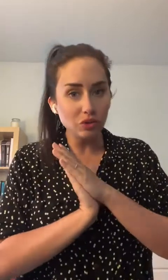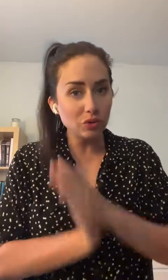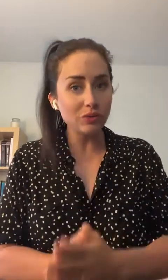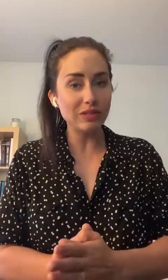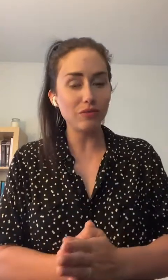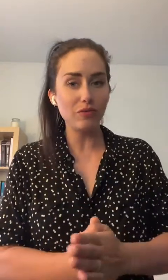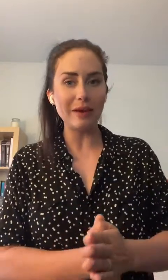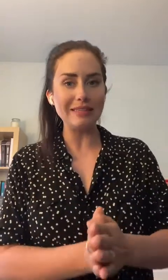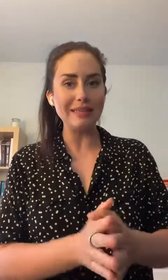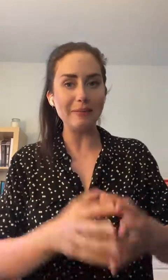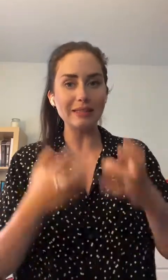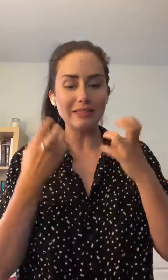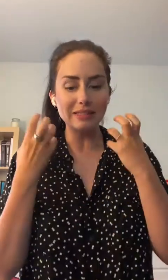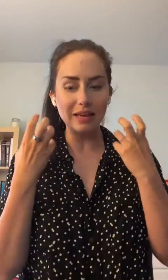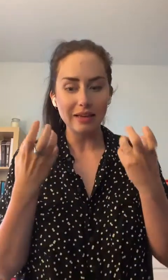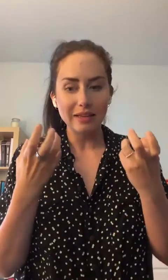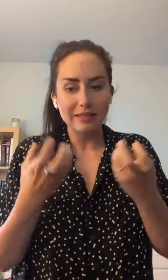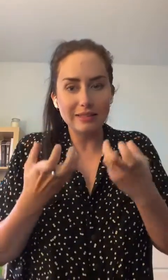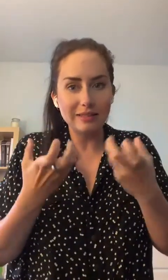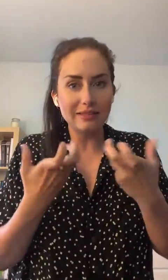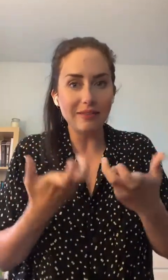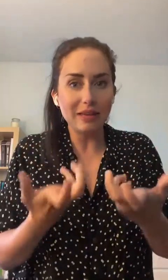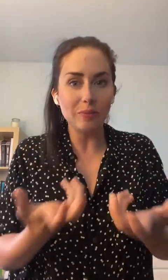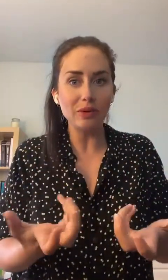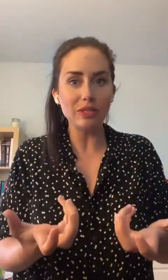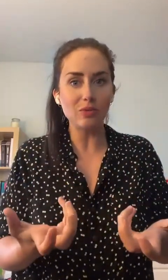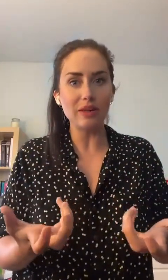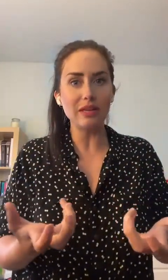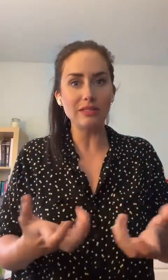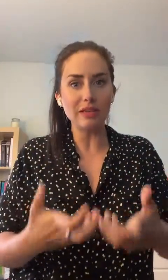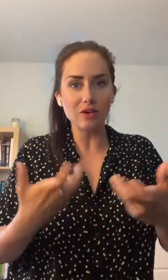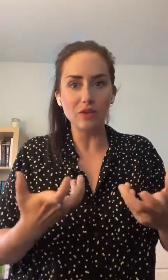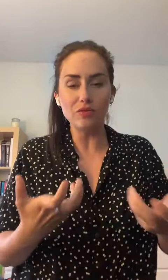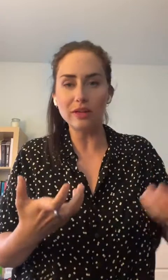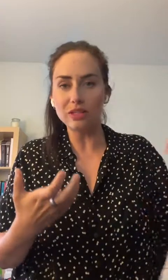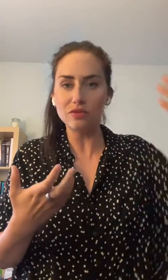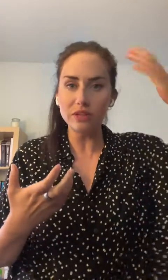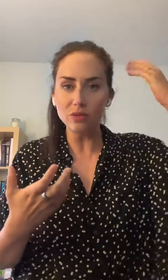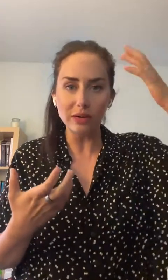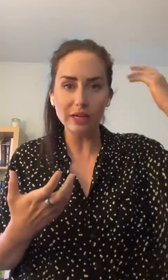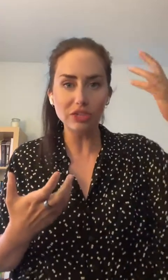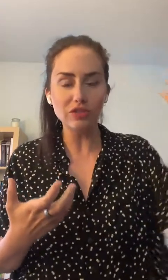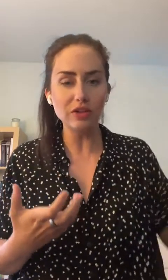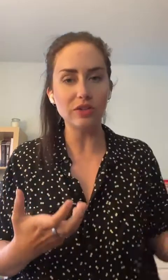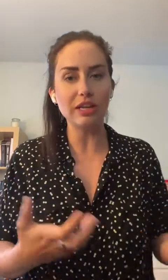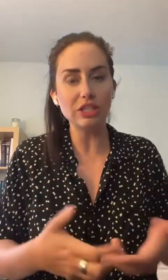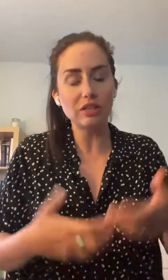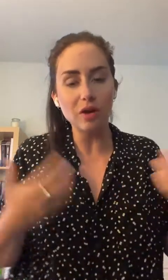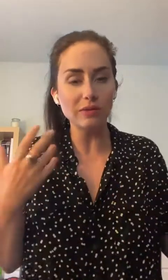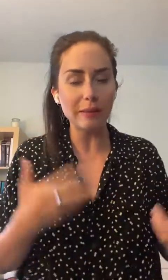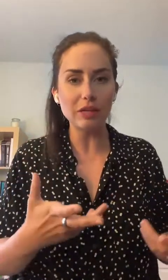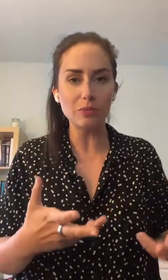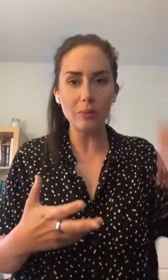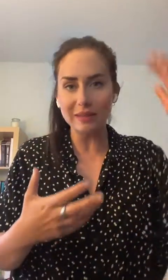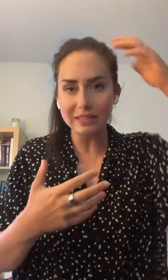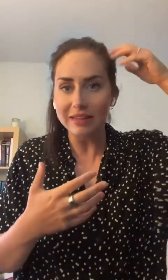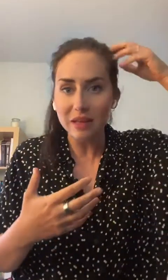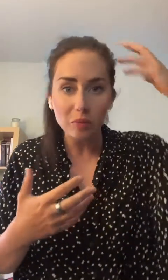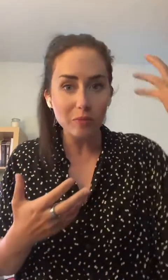surtout si vous vous maquillez, parce que ça ne vient pas nettoyer. Encore une fois, est-ce que vous nettoyeriez les cheveux avec une lingette? Non, ça ne marche pas, parce que ça ne vient pas